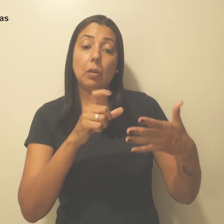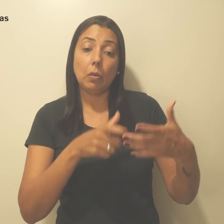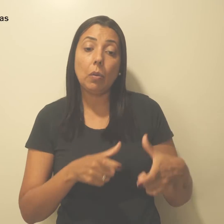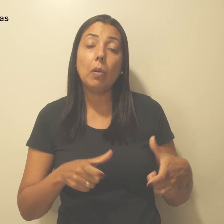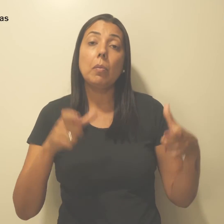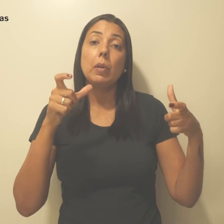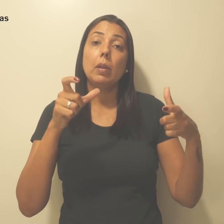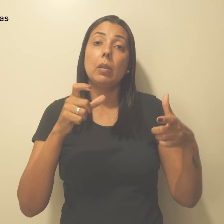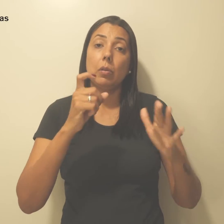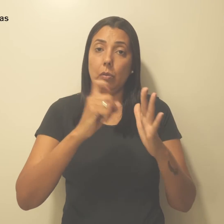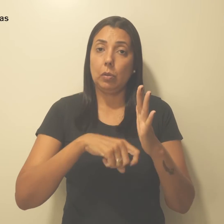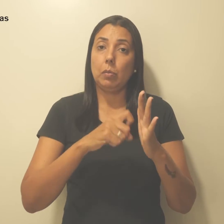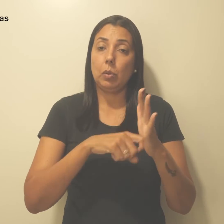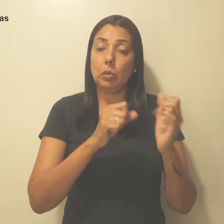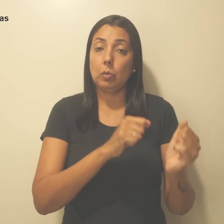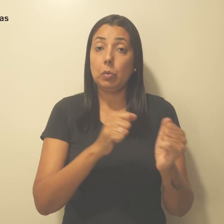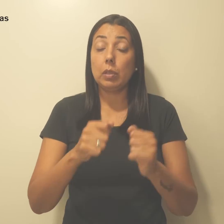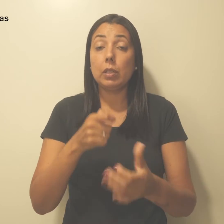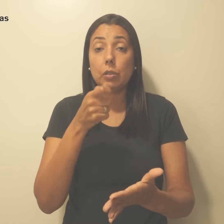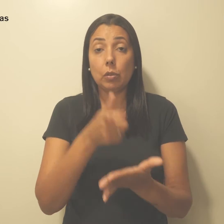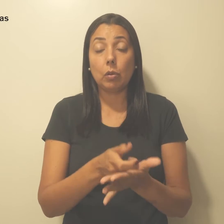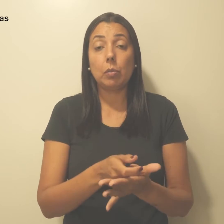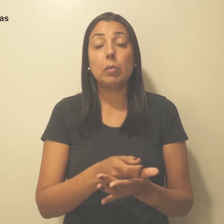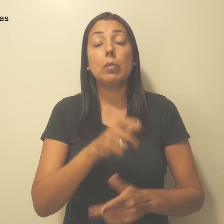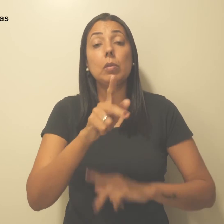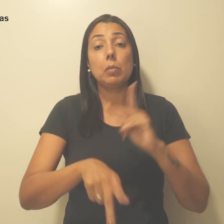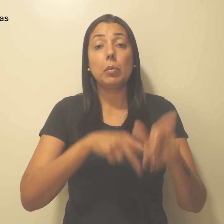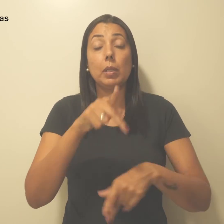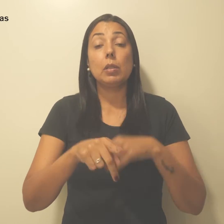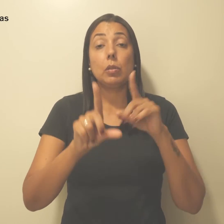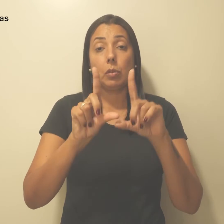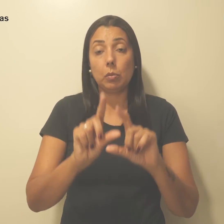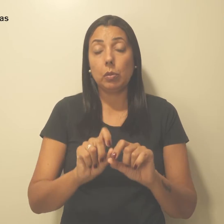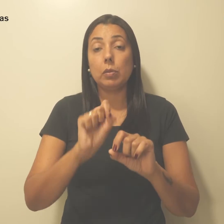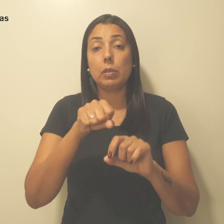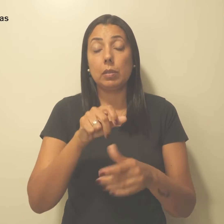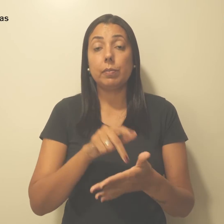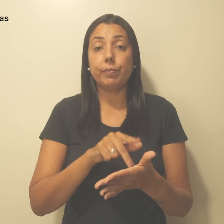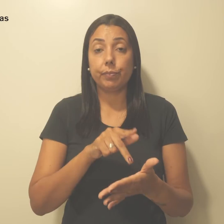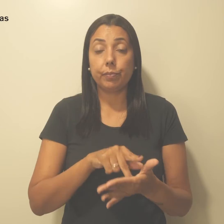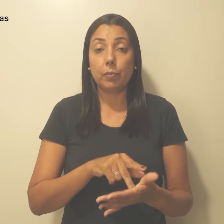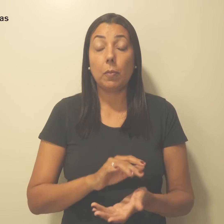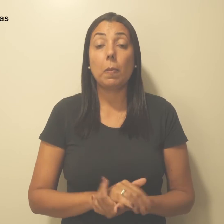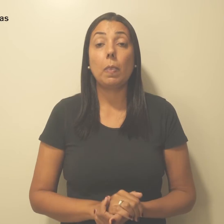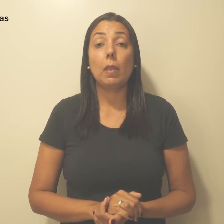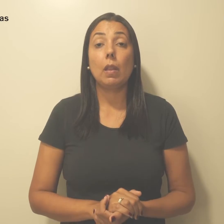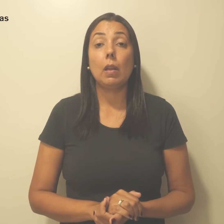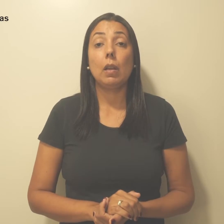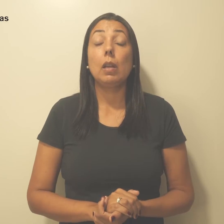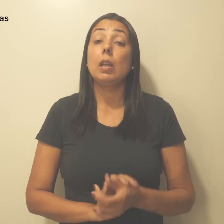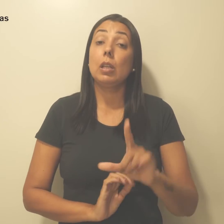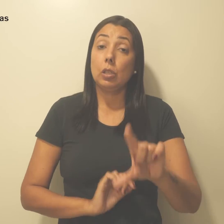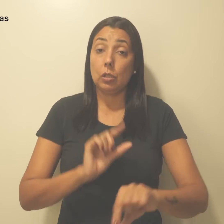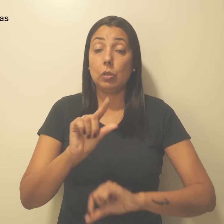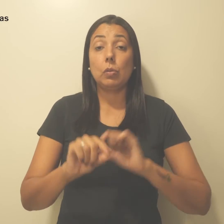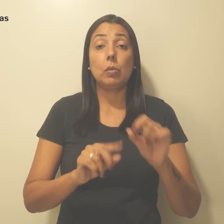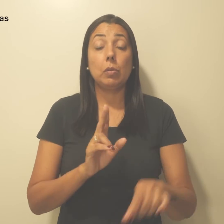inflação, o poder de compra da população diminuiu consideravelmente. Como alternativa para manter um